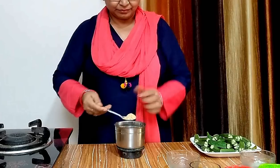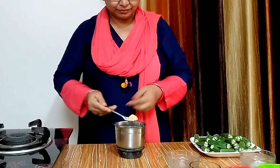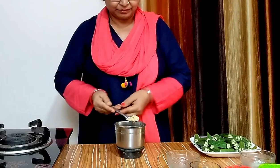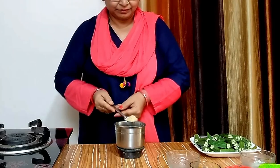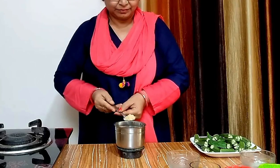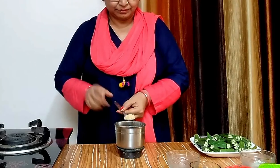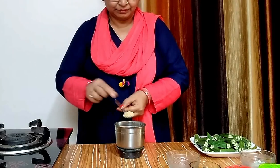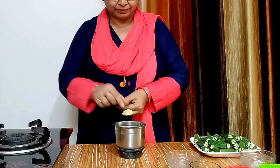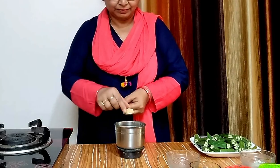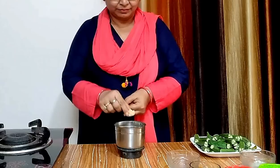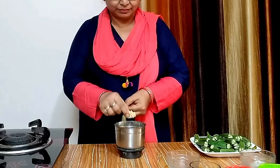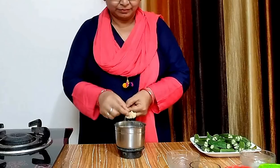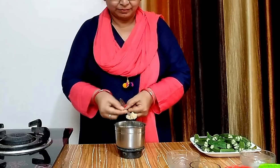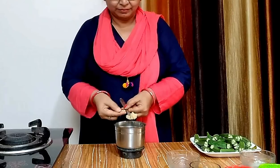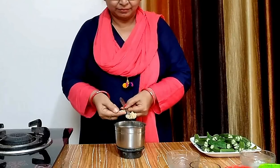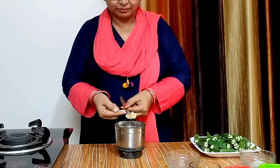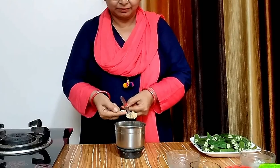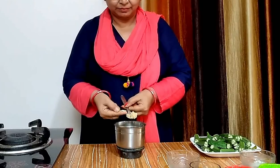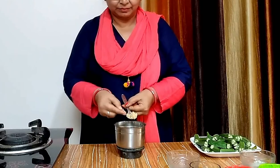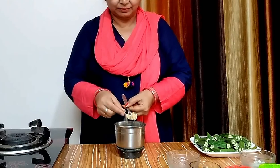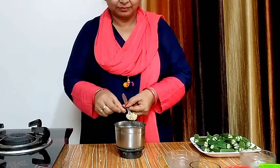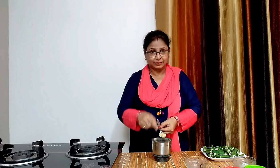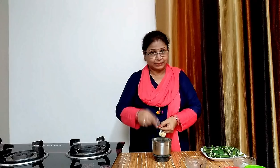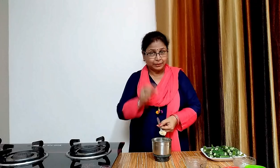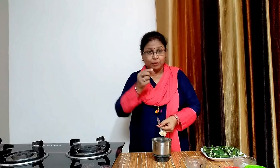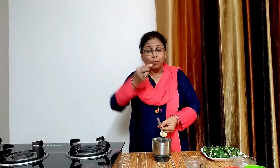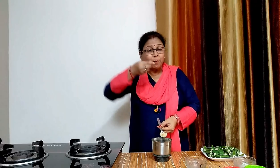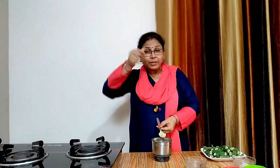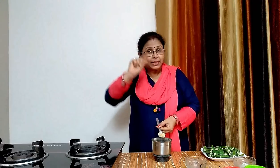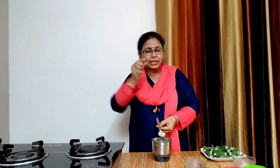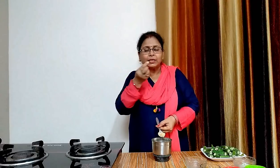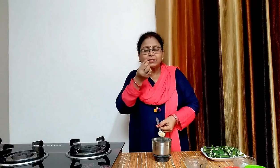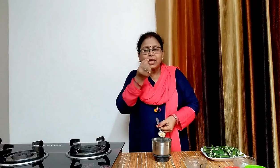ध्यान रहे हैं अब इसे ज़्यादा बादिक नहीं पीसेंगे इसे इतना ही दरदरा पीसेंगे